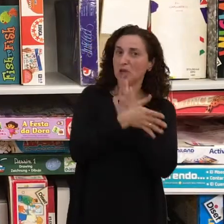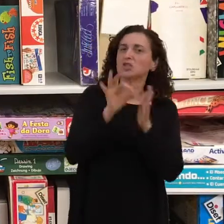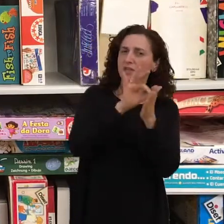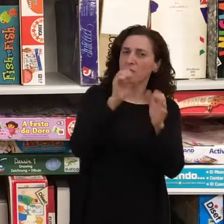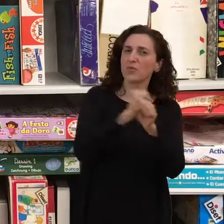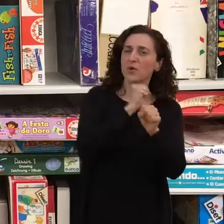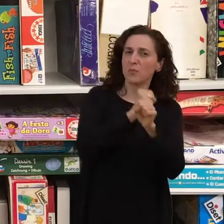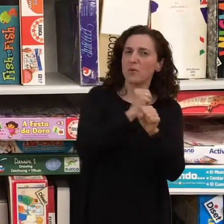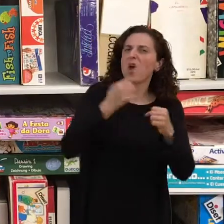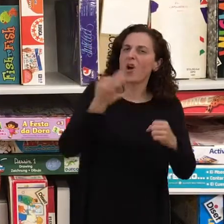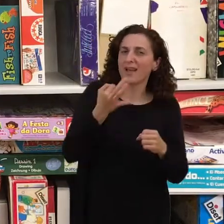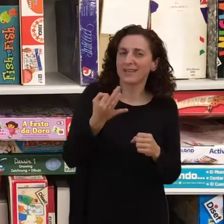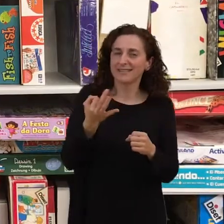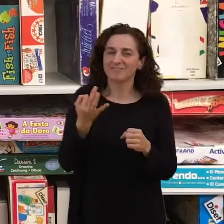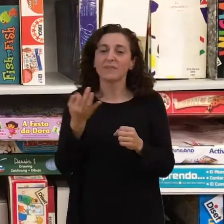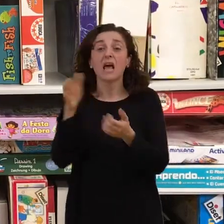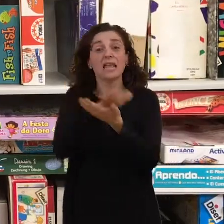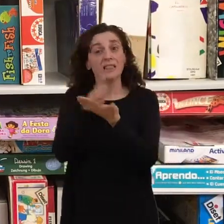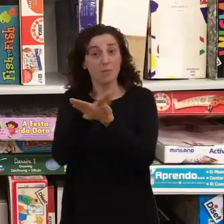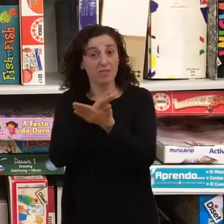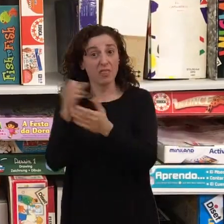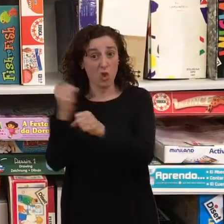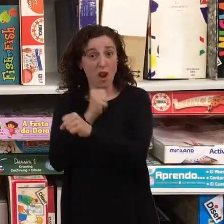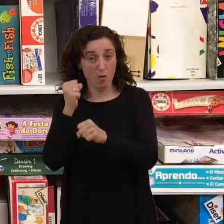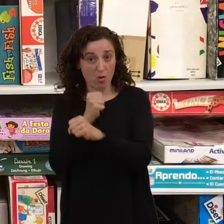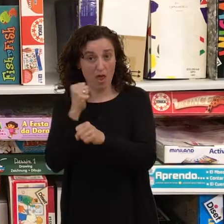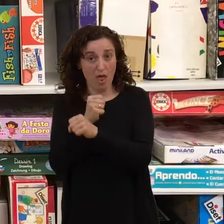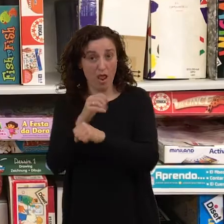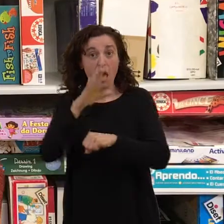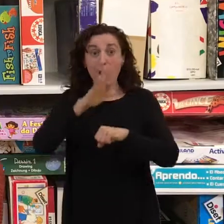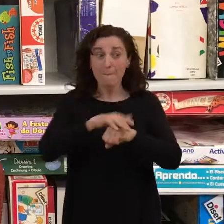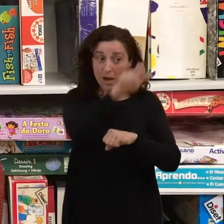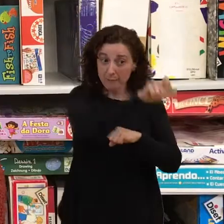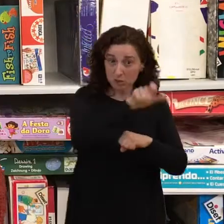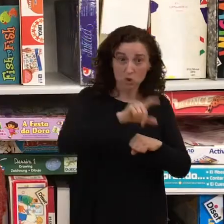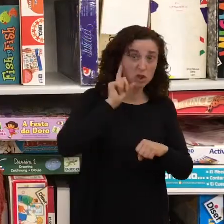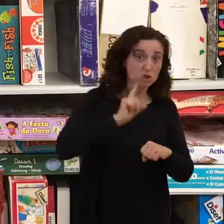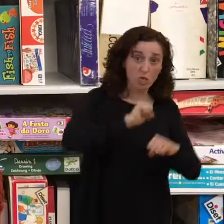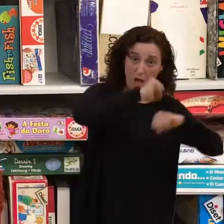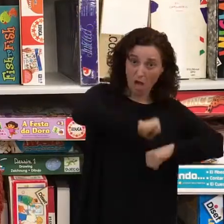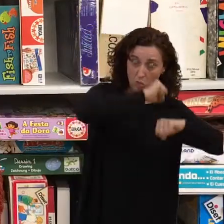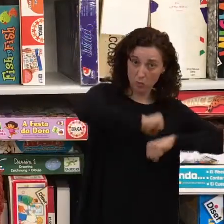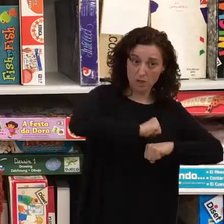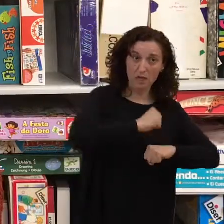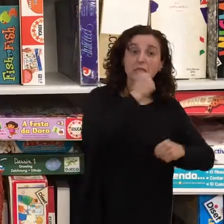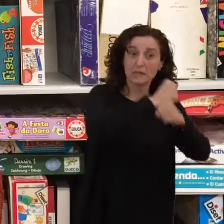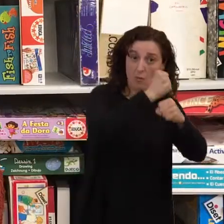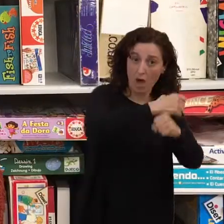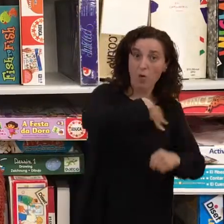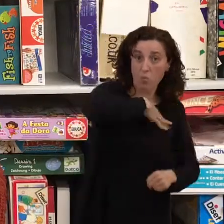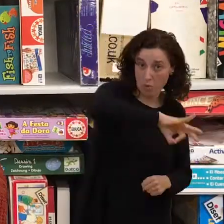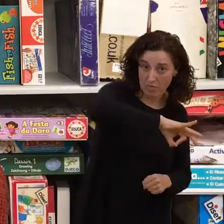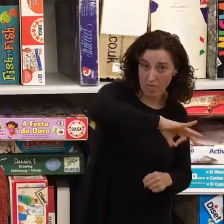empleo de Aransburg es un servicio de intermediación laboral tanto para personas hordas adultas en edad de trabajar como para empresas.